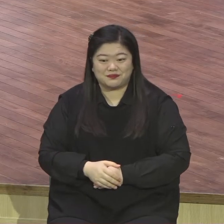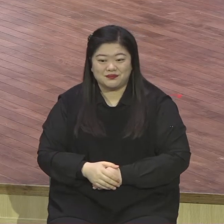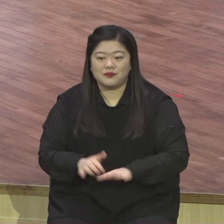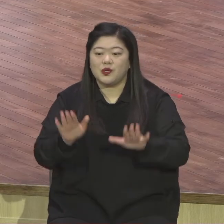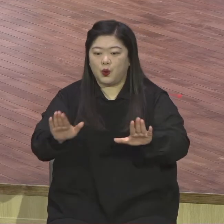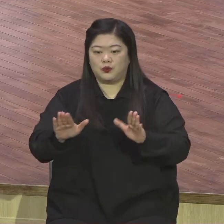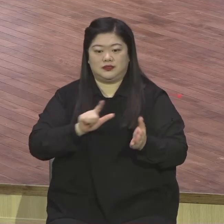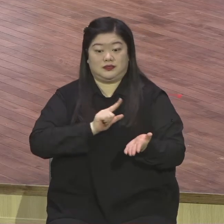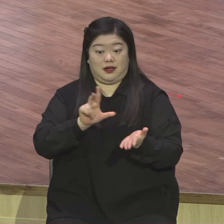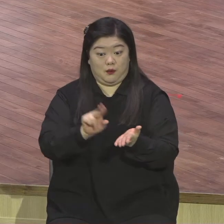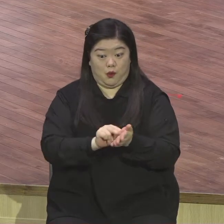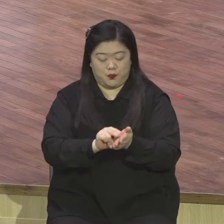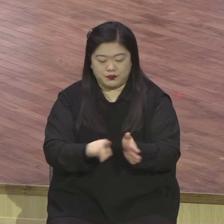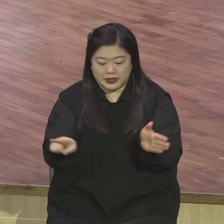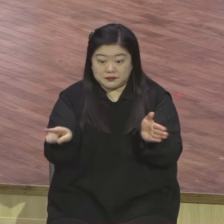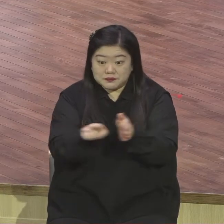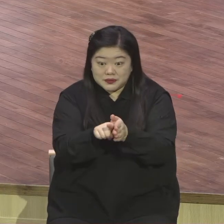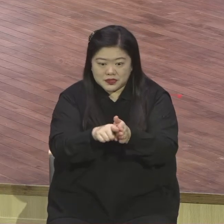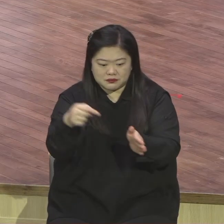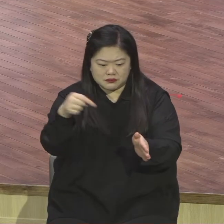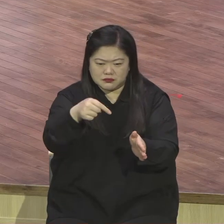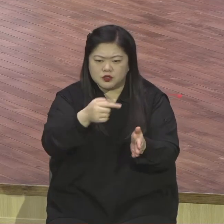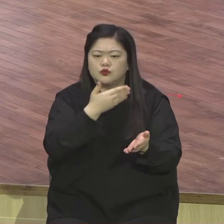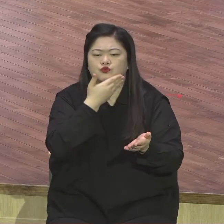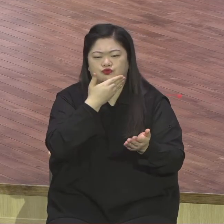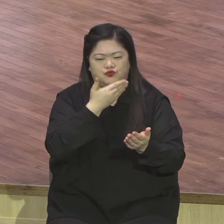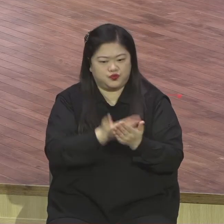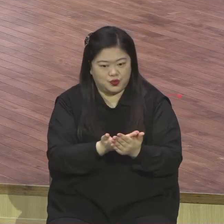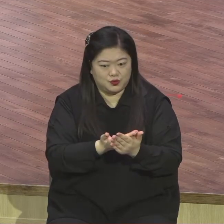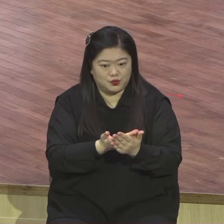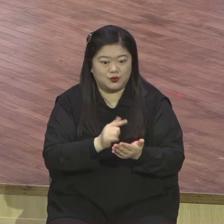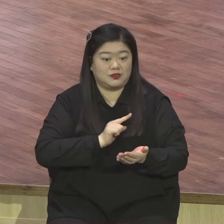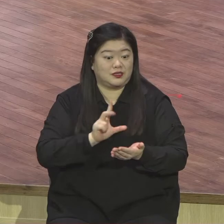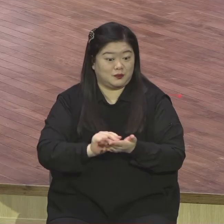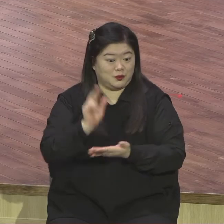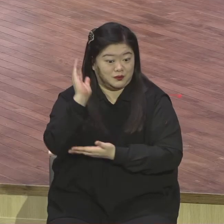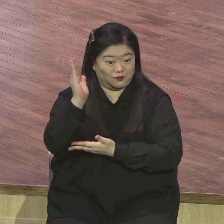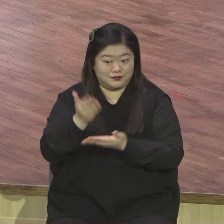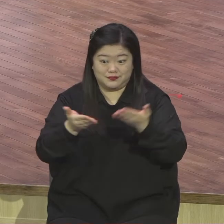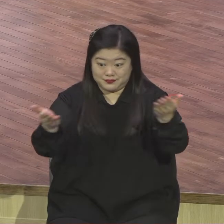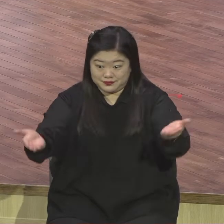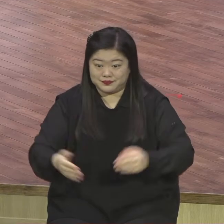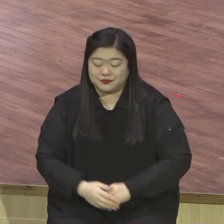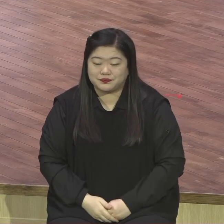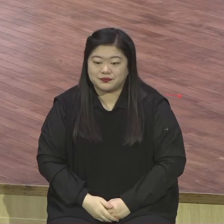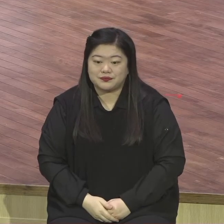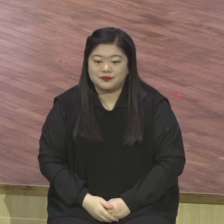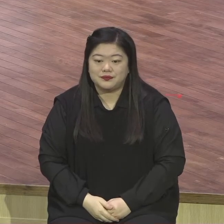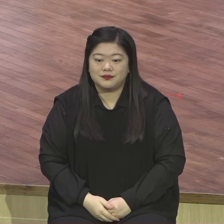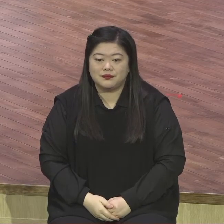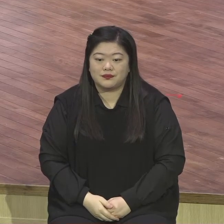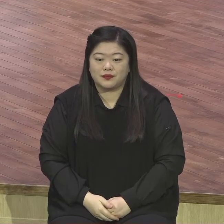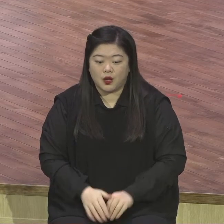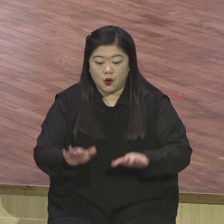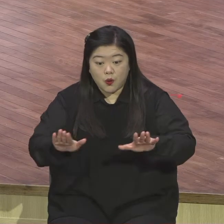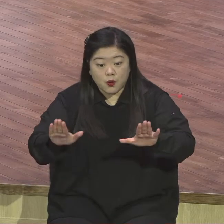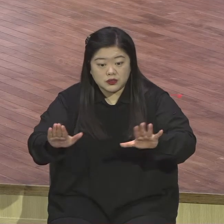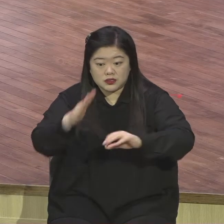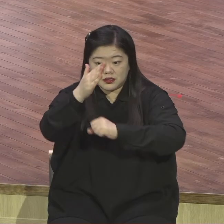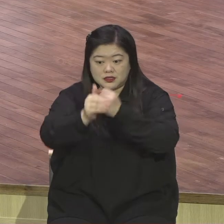중요하다라는 제목으로 말씀을 드립니다. 오늘 보면 말씀은 예수님이 물 위로 걸으신